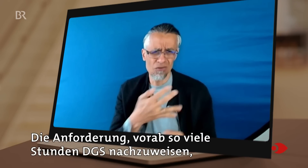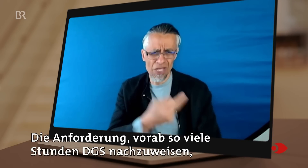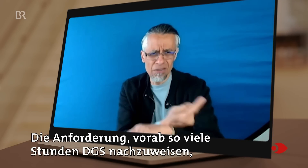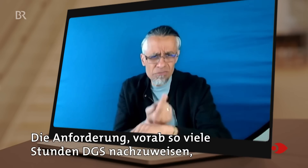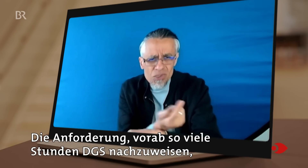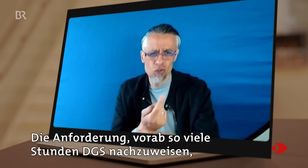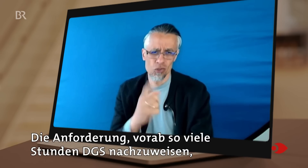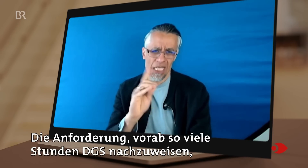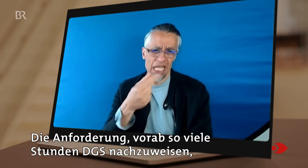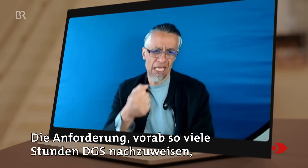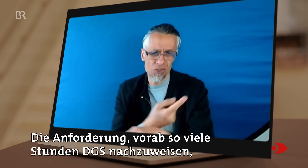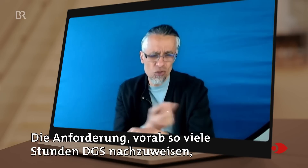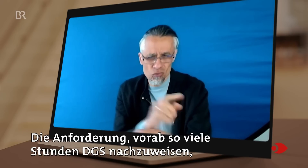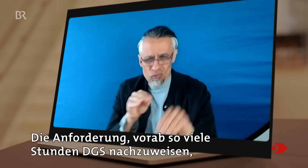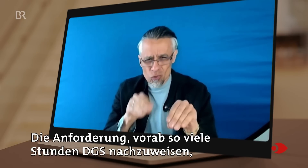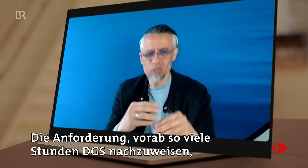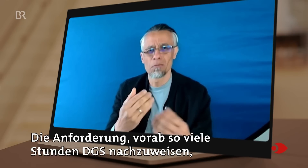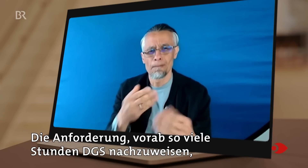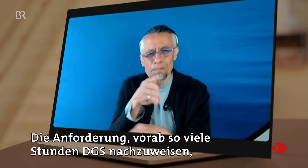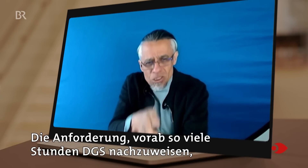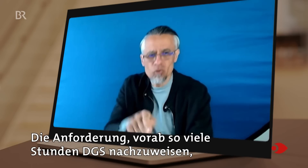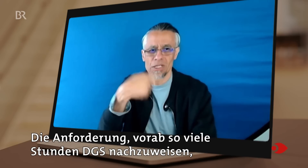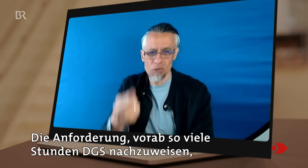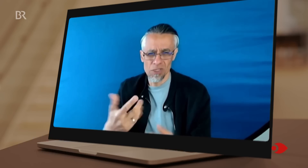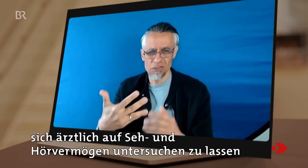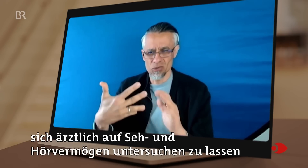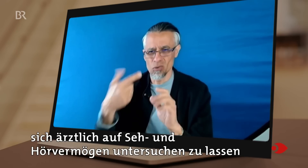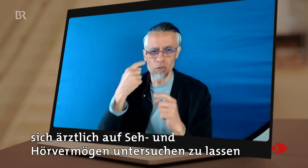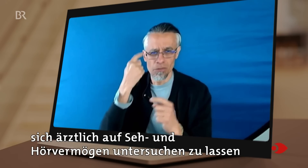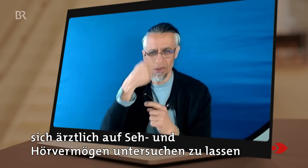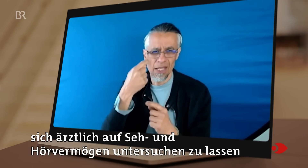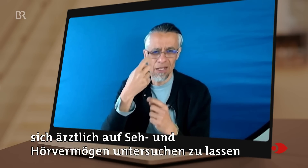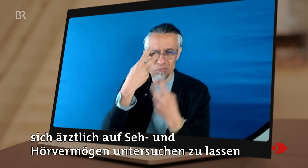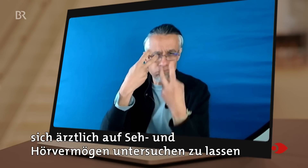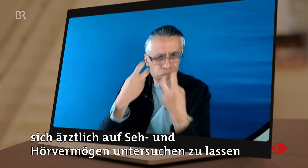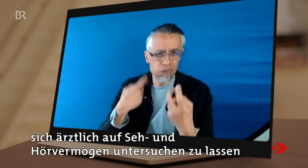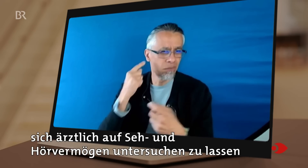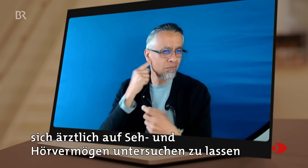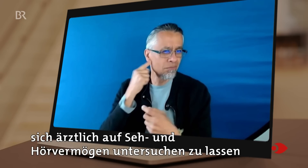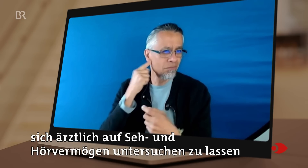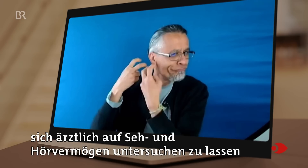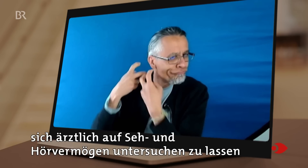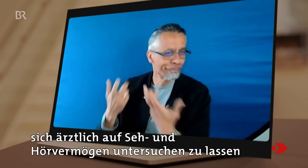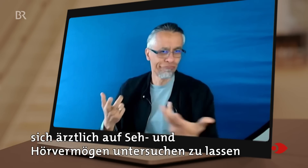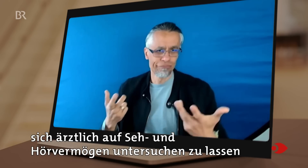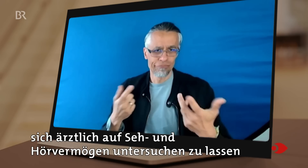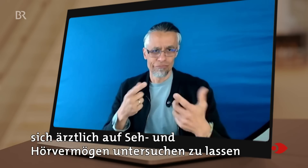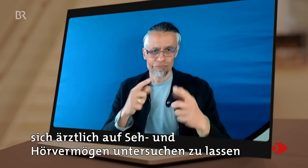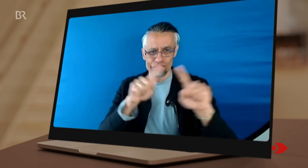Die Anforderung, vorab so viele Stunden DGS nachzuweisen, sich ärztlich auf Seh- und Hörvermögen untersuchen zu lassen